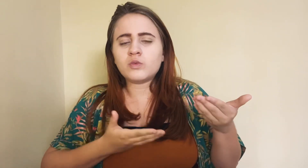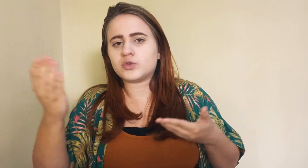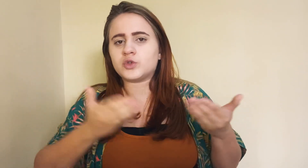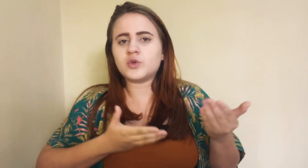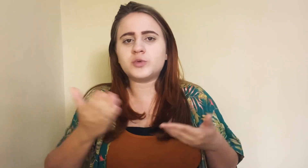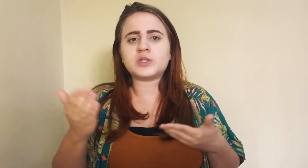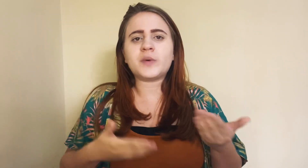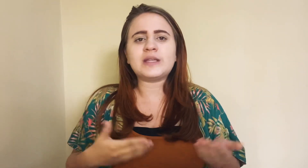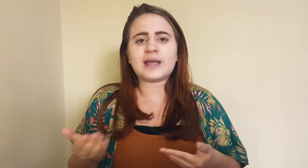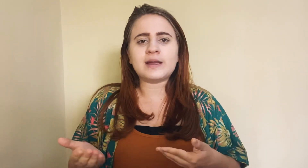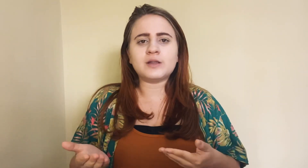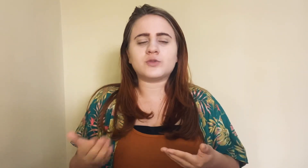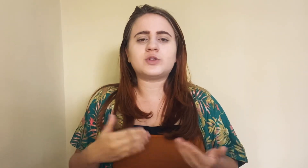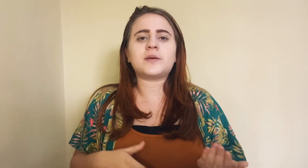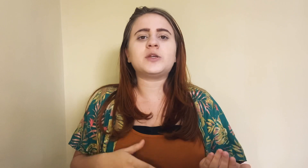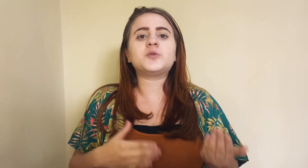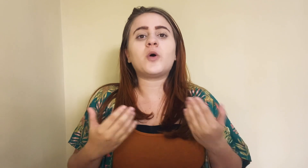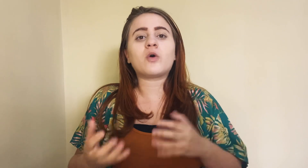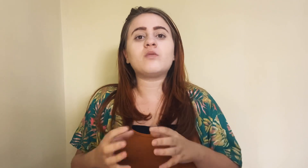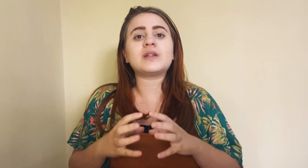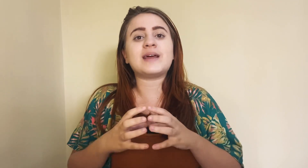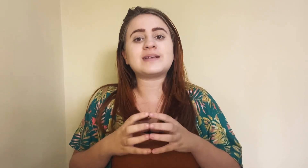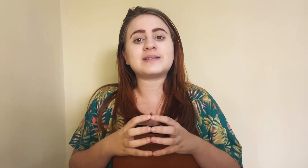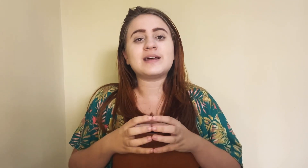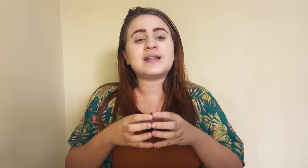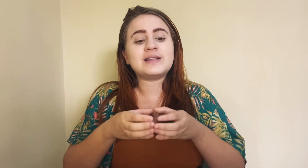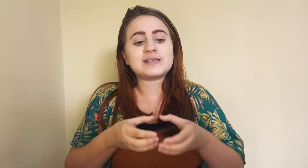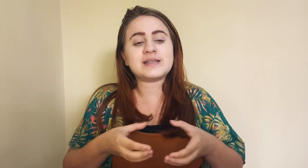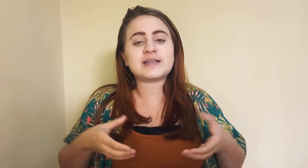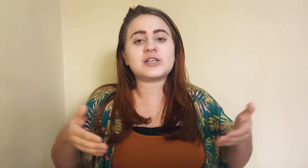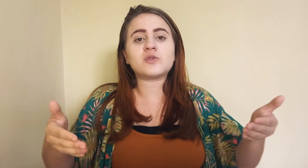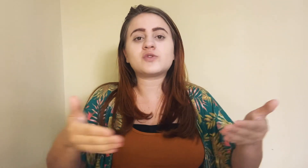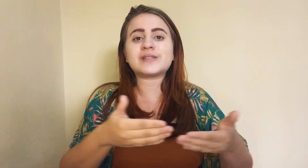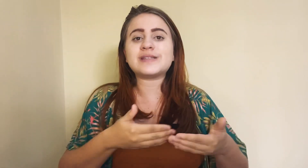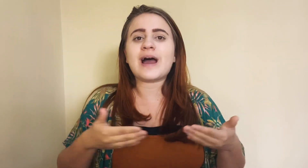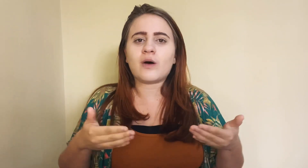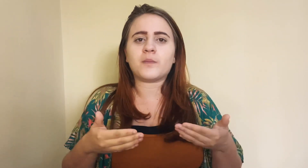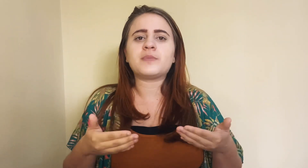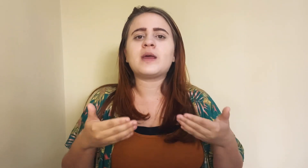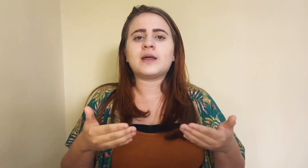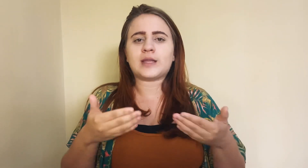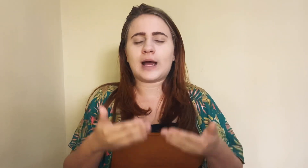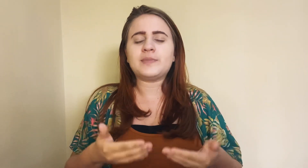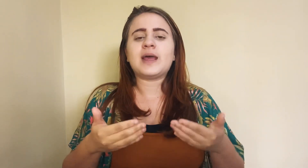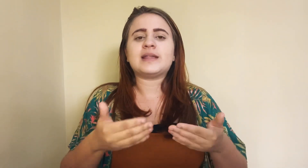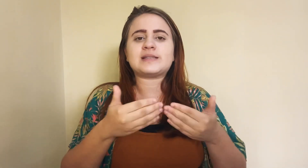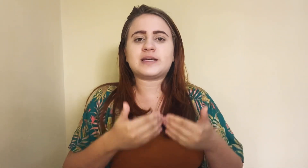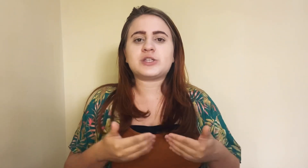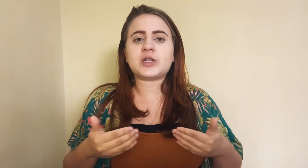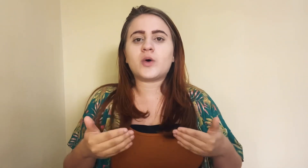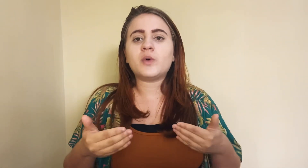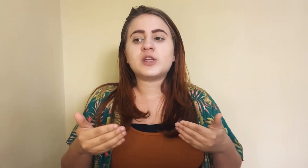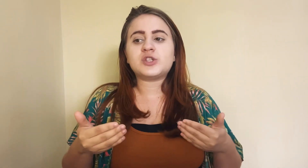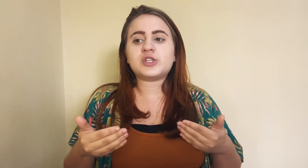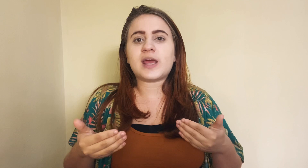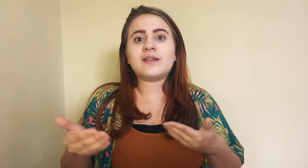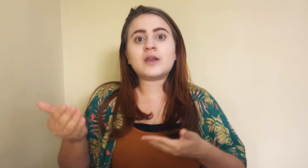dos grupos não entendam justamente por conta dessa questão social, tá? Dessa questão de entre